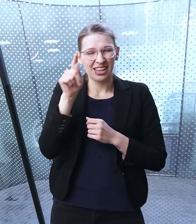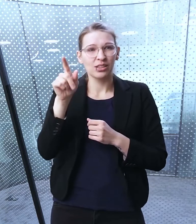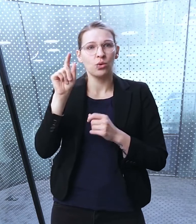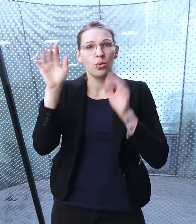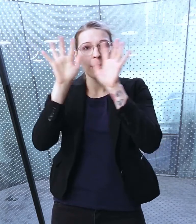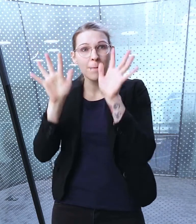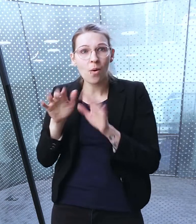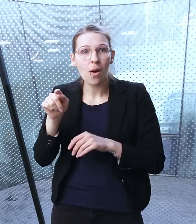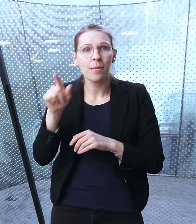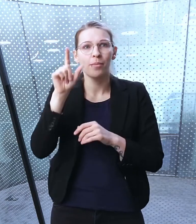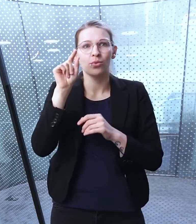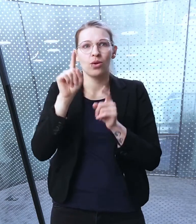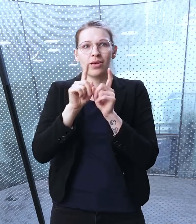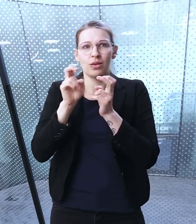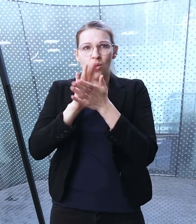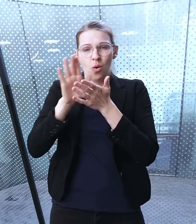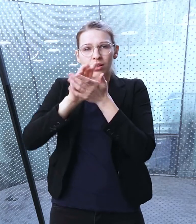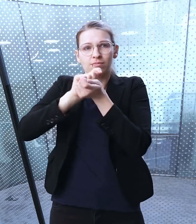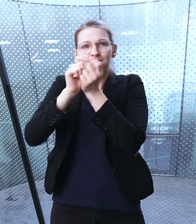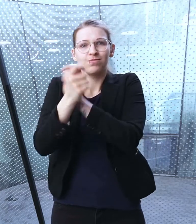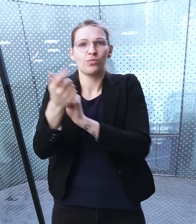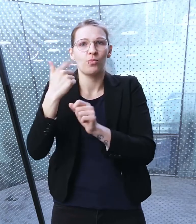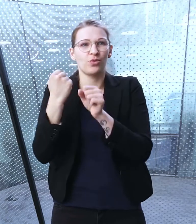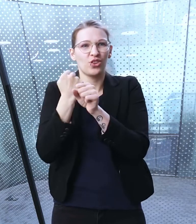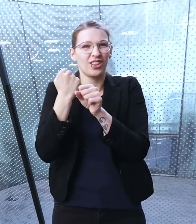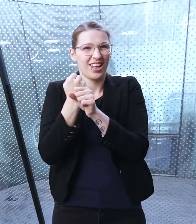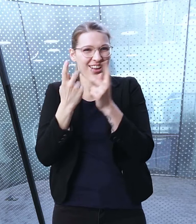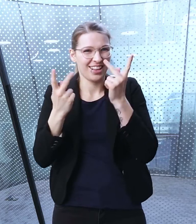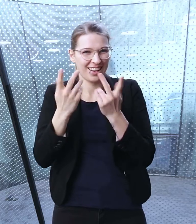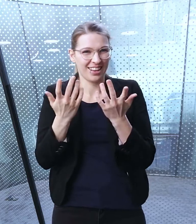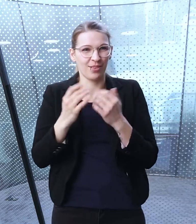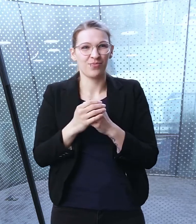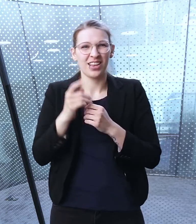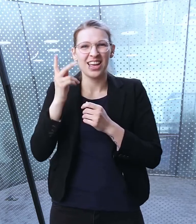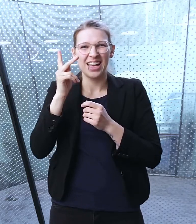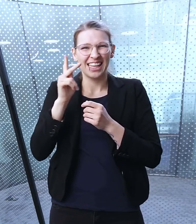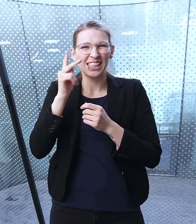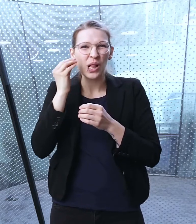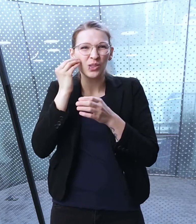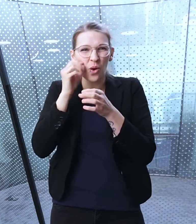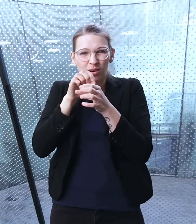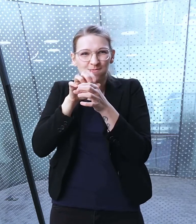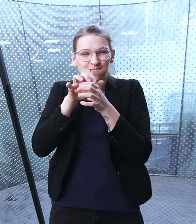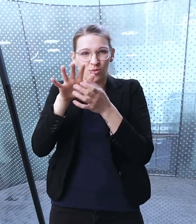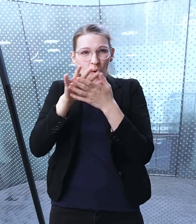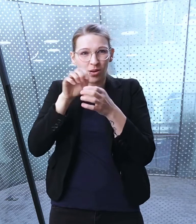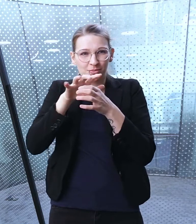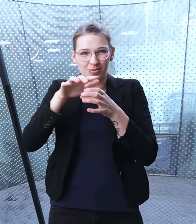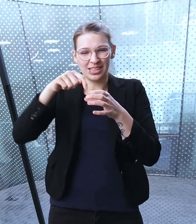verkiesselt ist. Bei der Verkieselung von Bäumen wird das Holz versteinert. Dabei tritt Kieselsäure